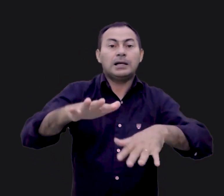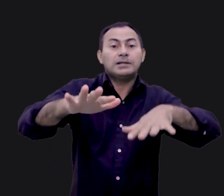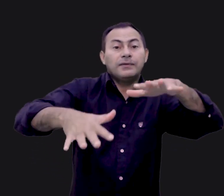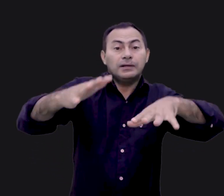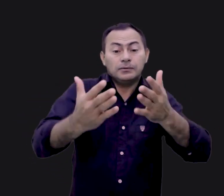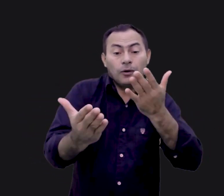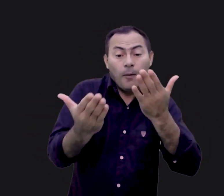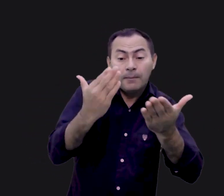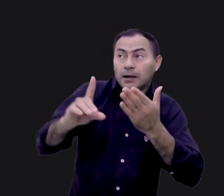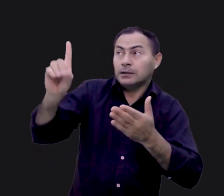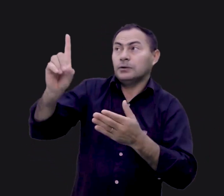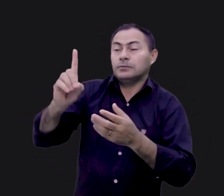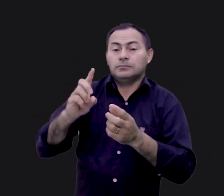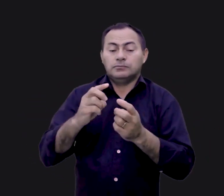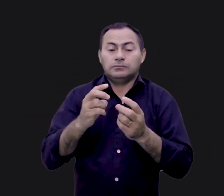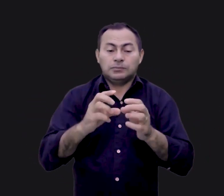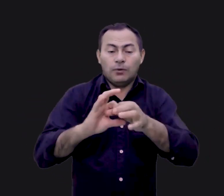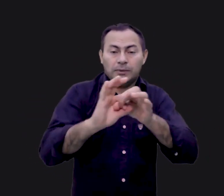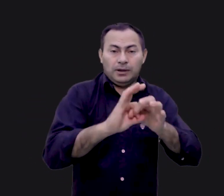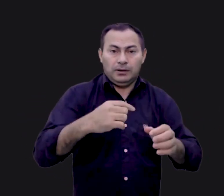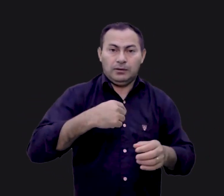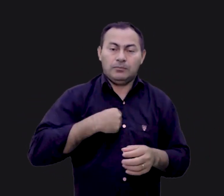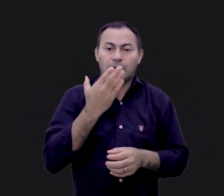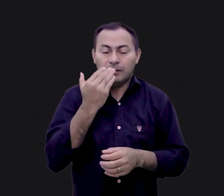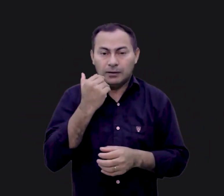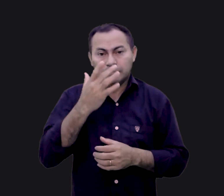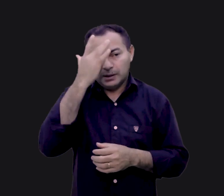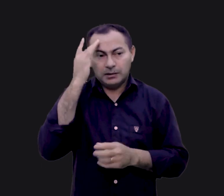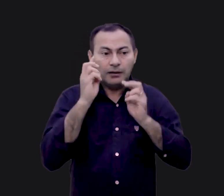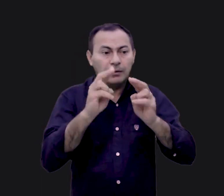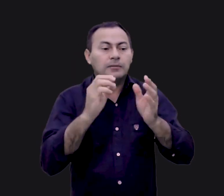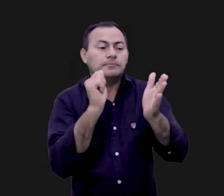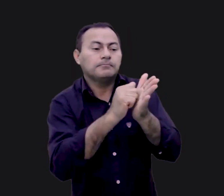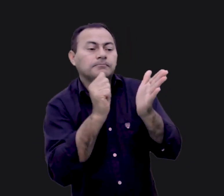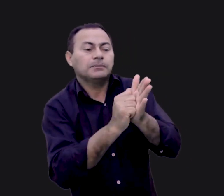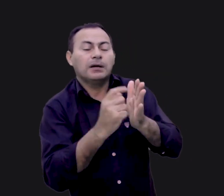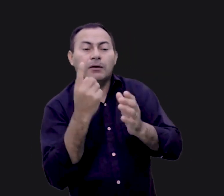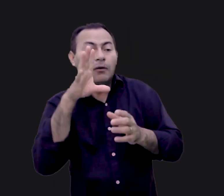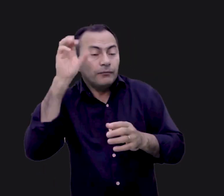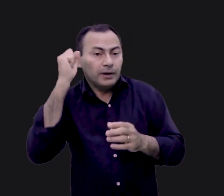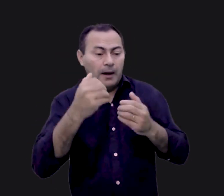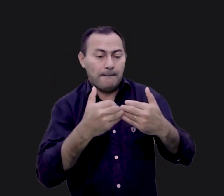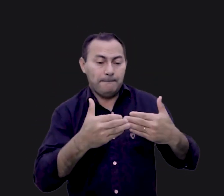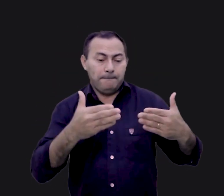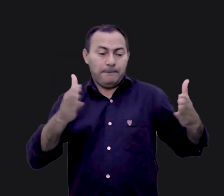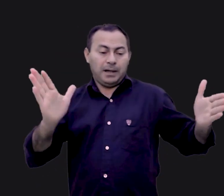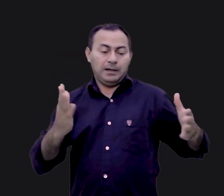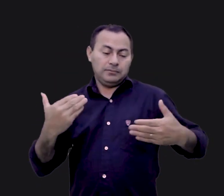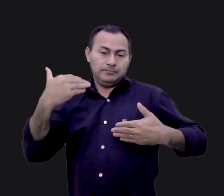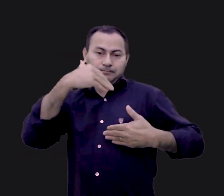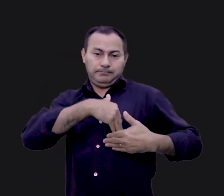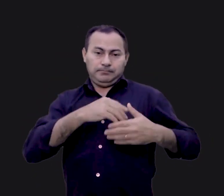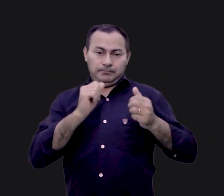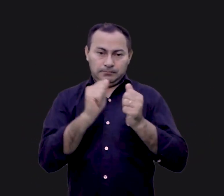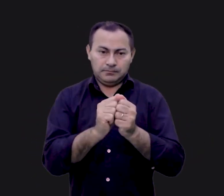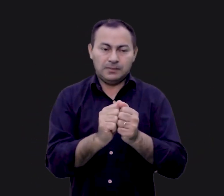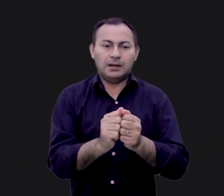comunhão com Deus com uma refeição. Eu estou à porta e bato. Se alguém ouvir a minha voz e abrir a porta, eu entrarei com ele e